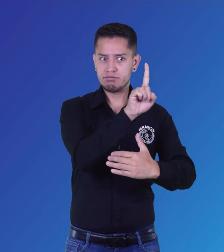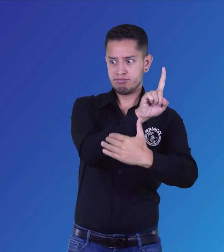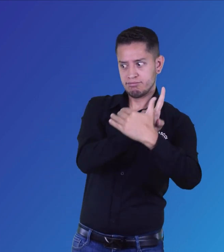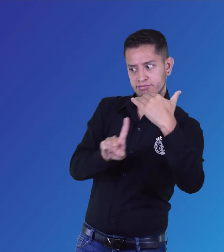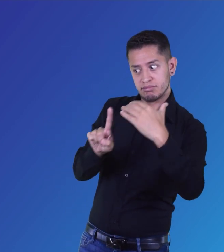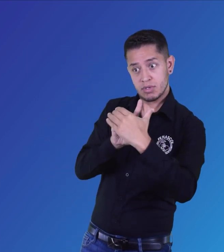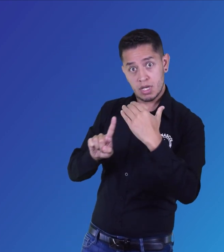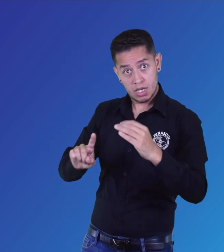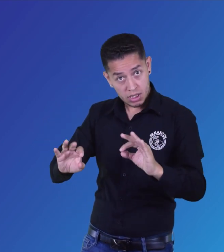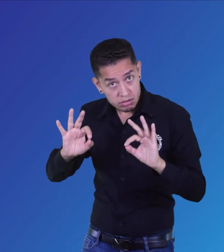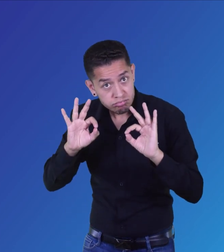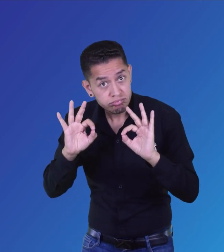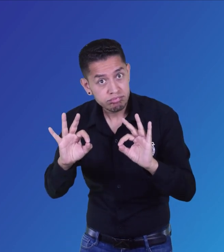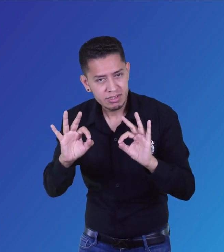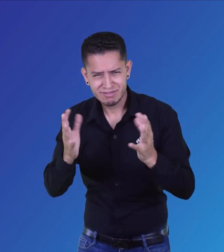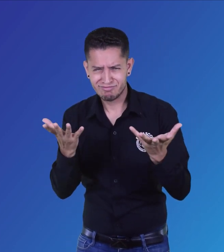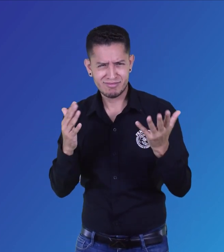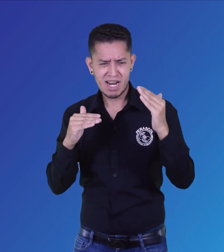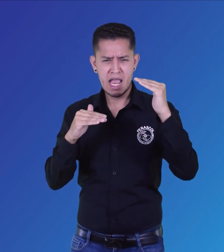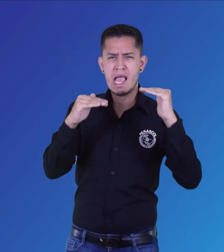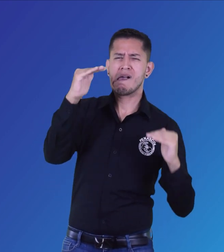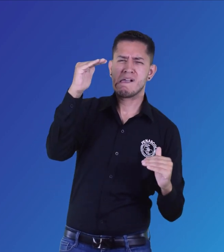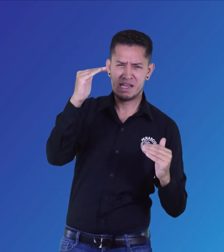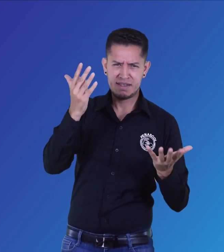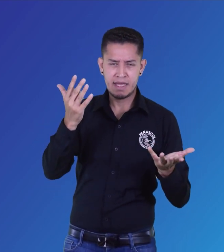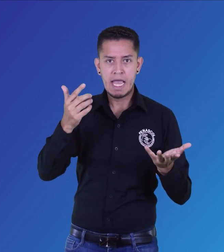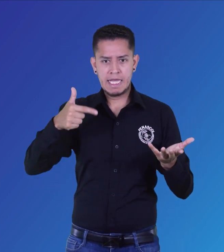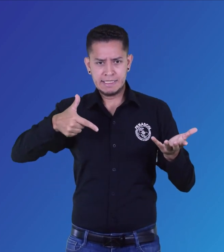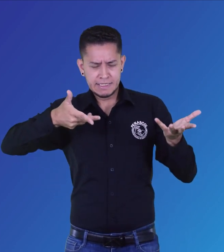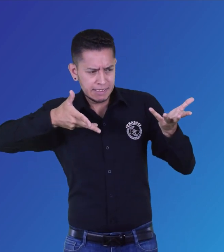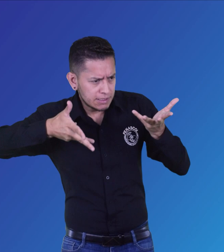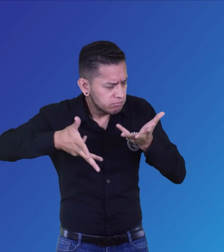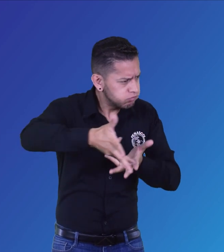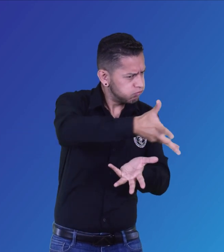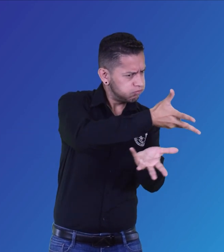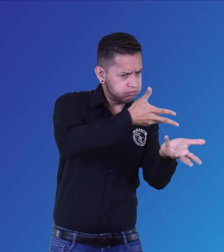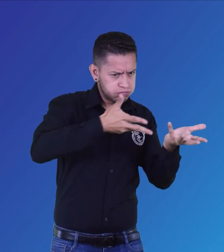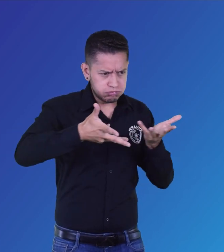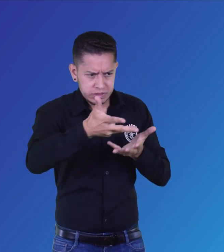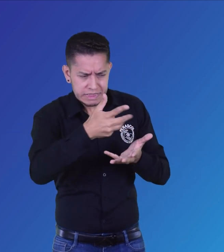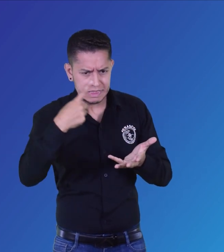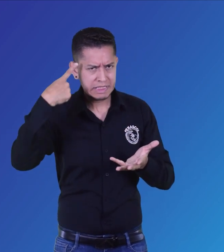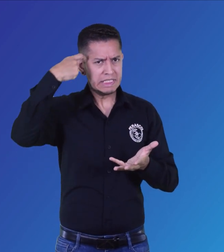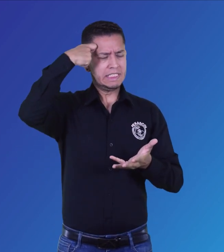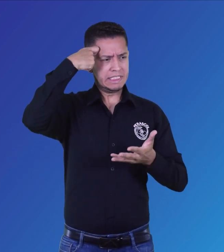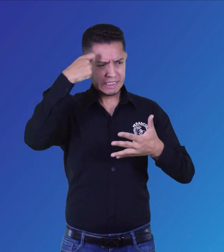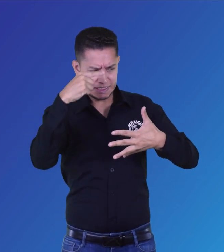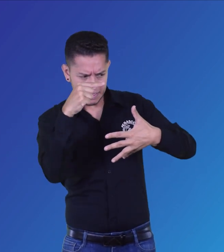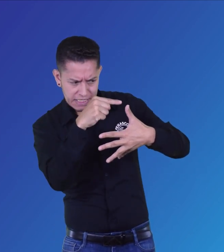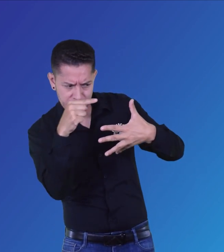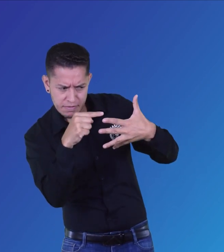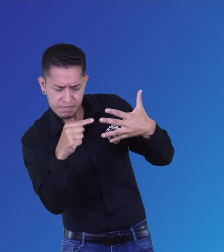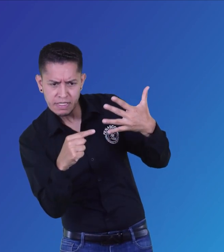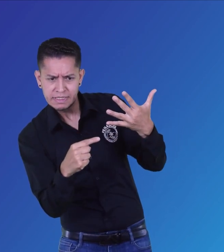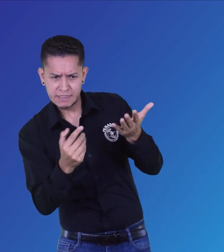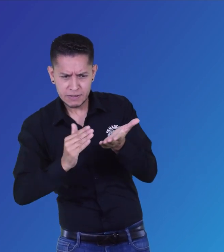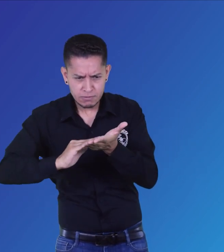solución para eliminar la brecha existente para el acceso y la calidad en la atención a las personas